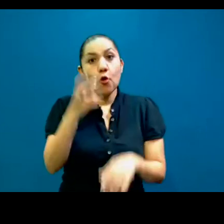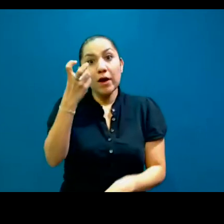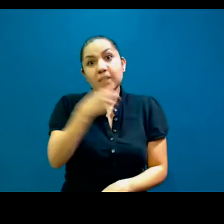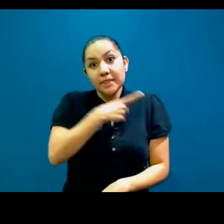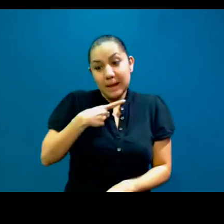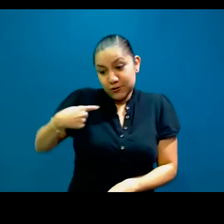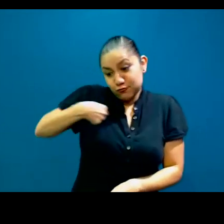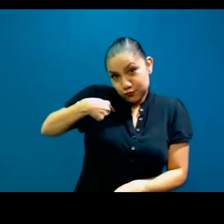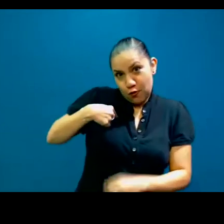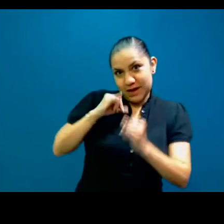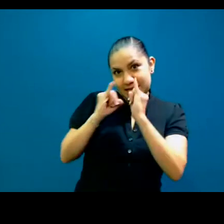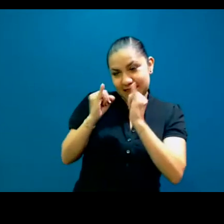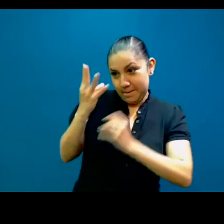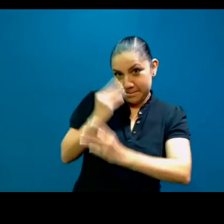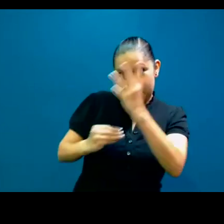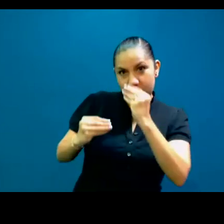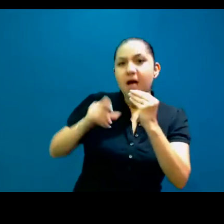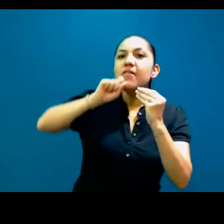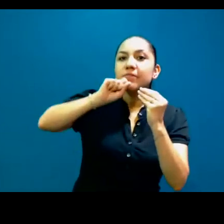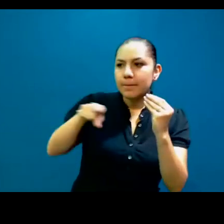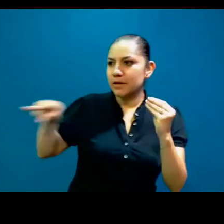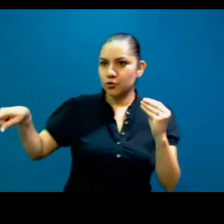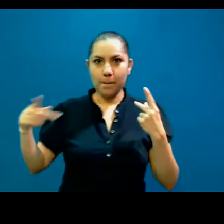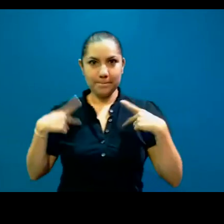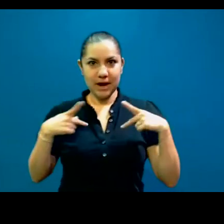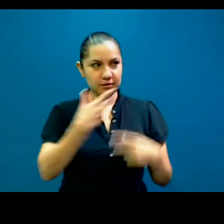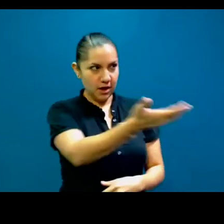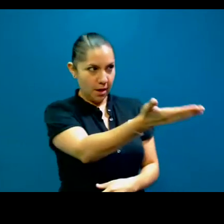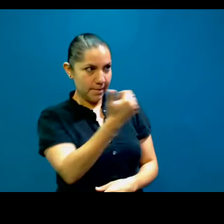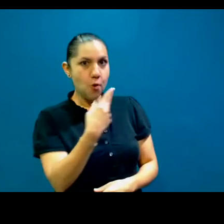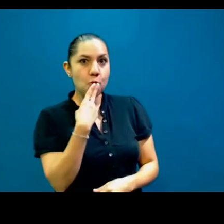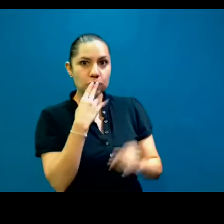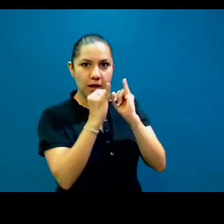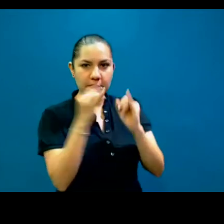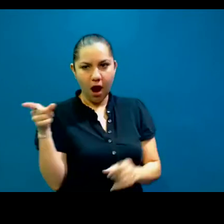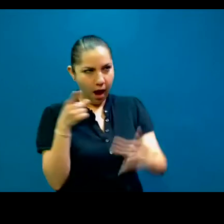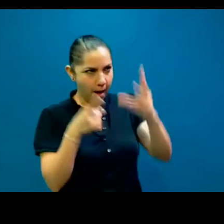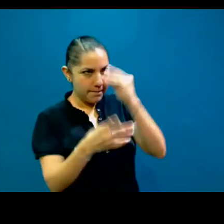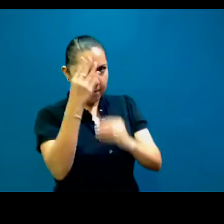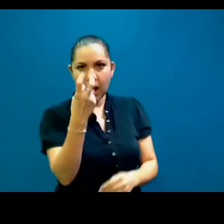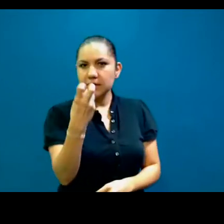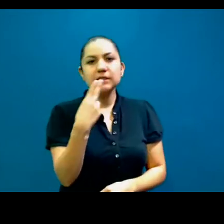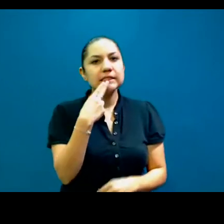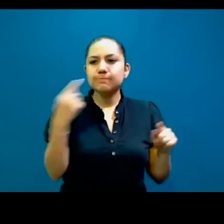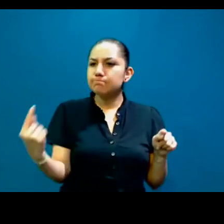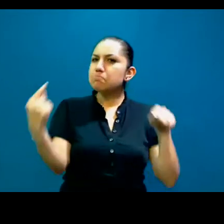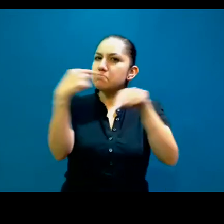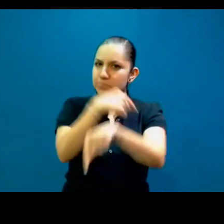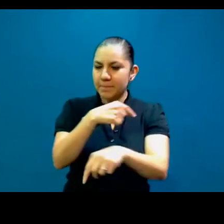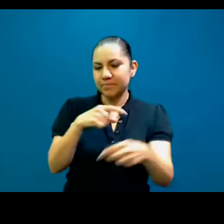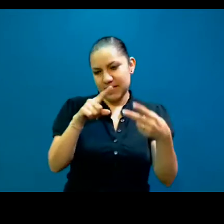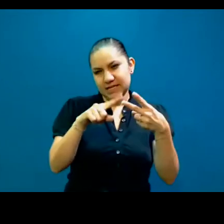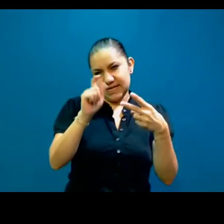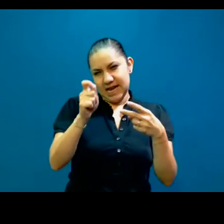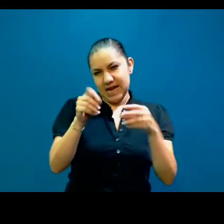mí como intérprete, y una educación para el usuario sordo, que utiliza mis servicios. Entonces, en la segunda semana sacamos el artículo, la